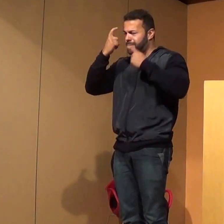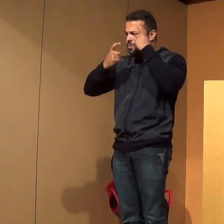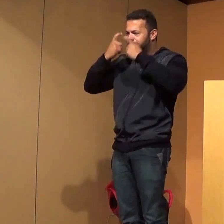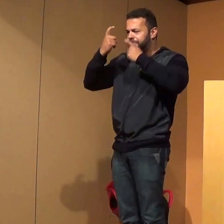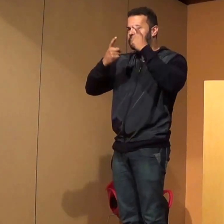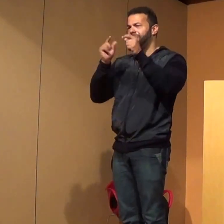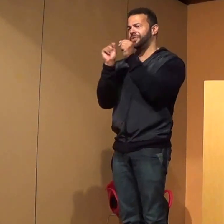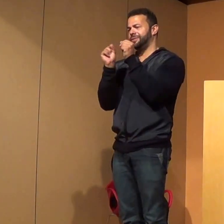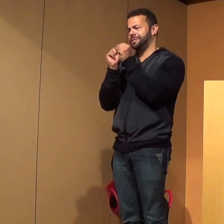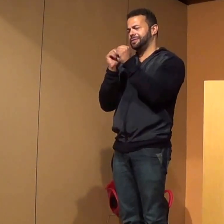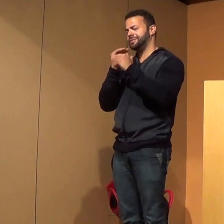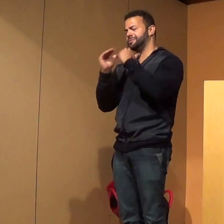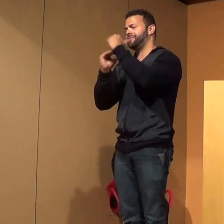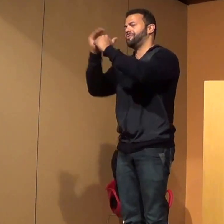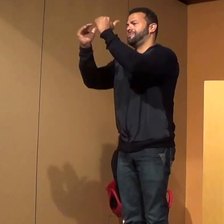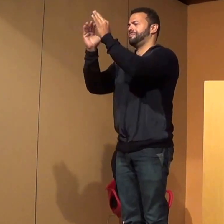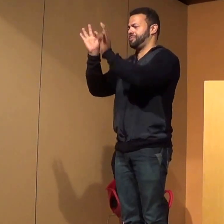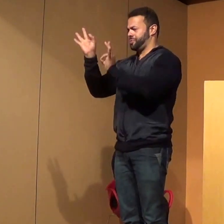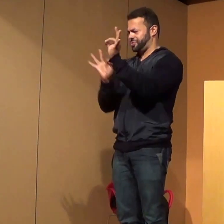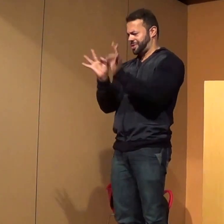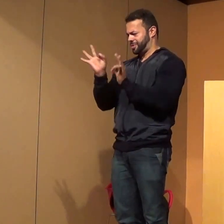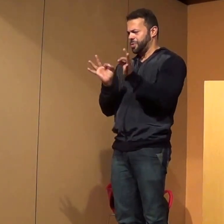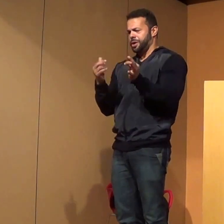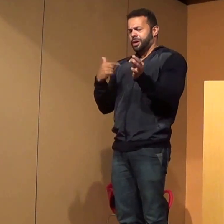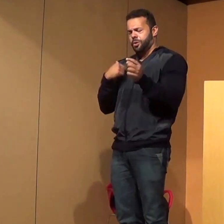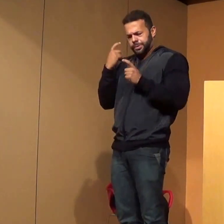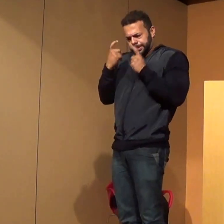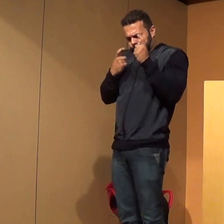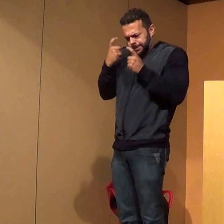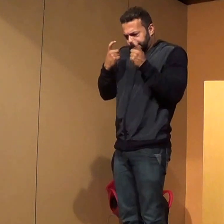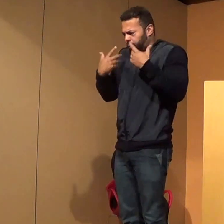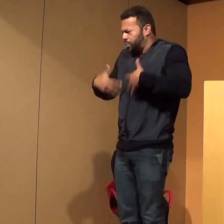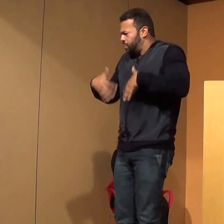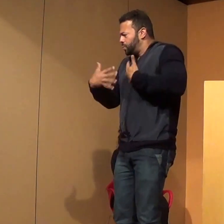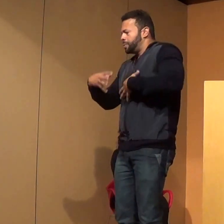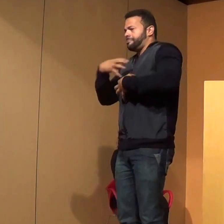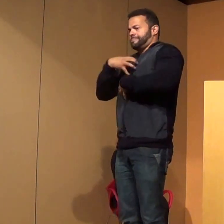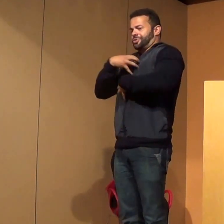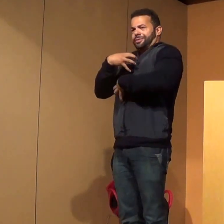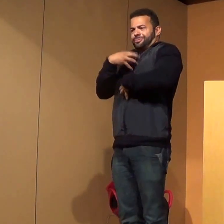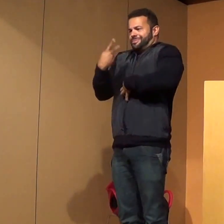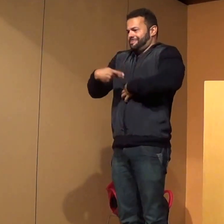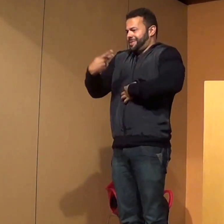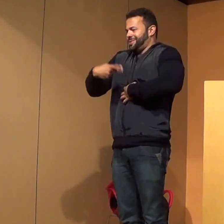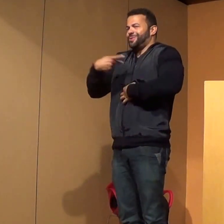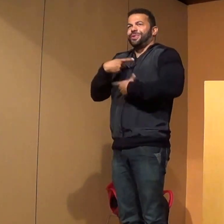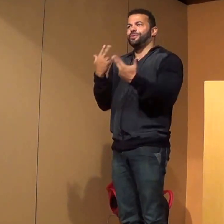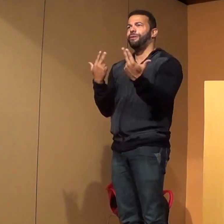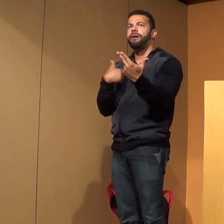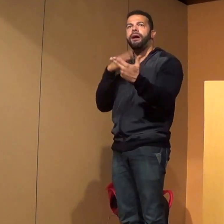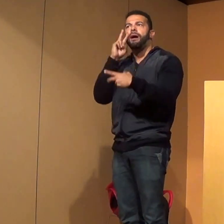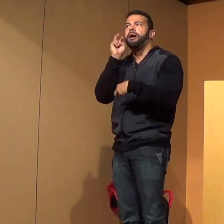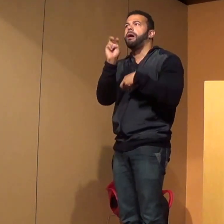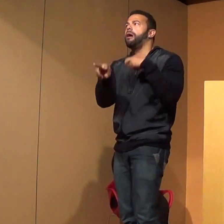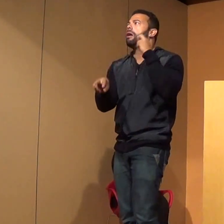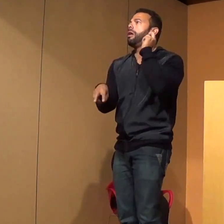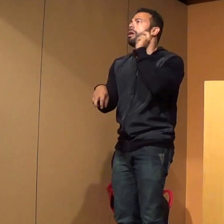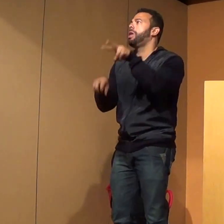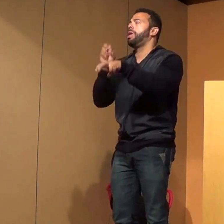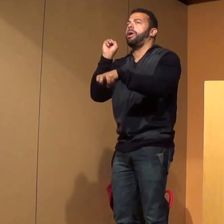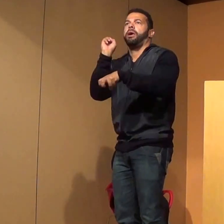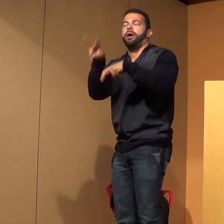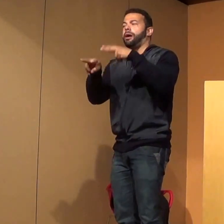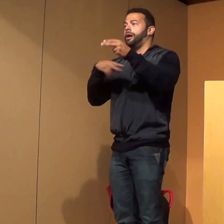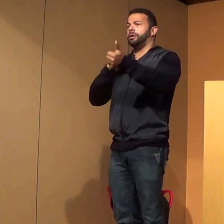projeto, assim como eu me comportava diante dos